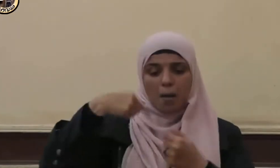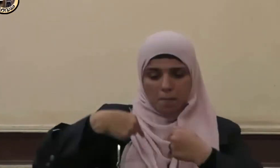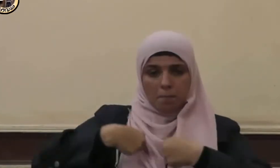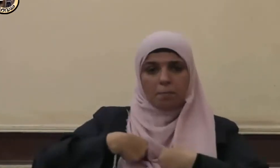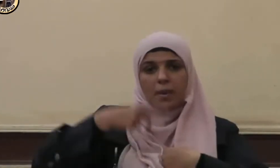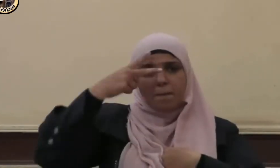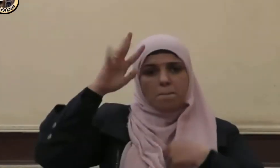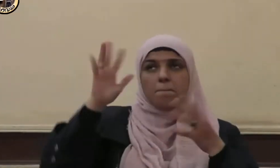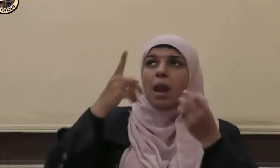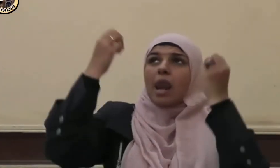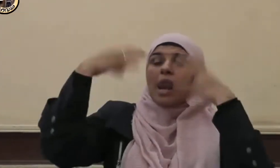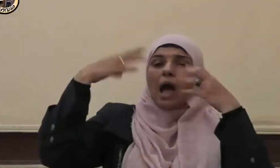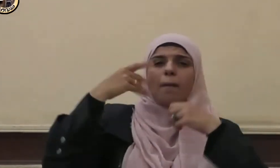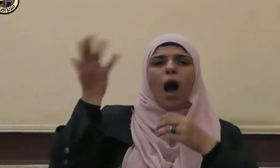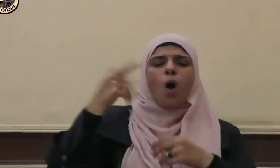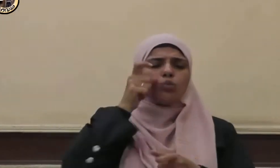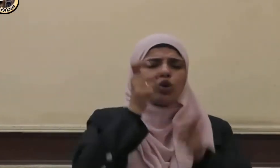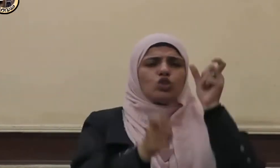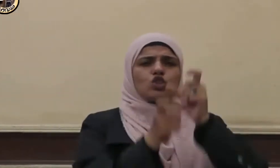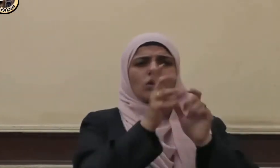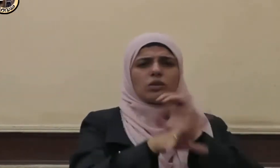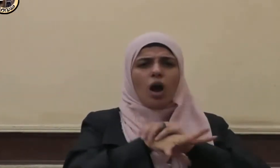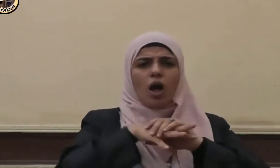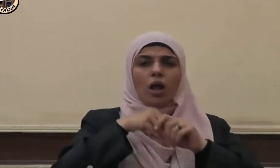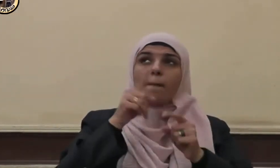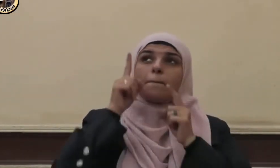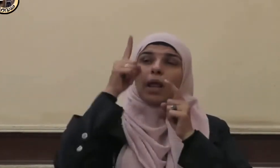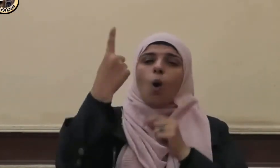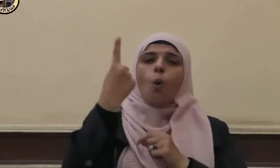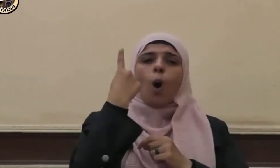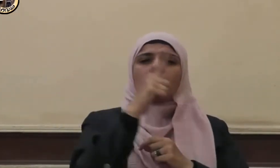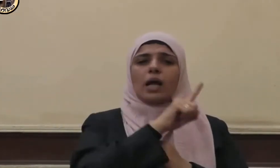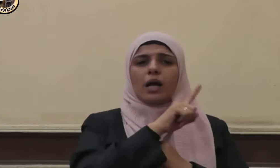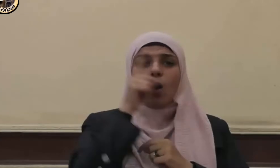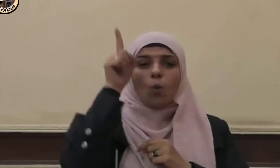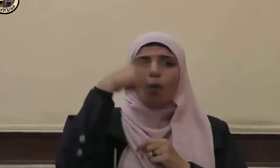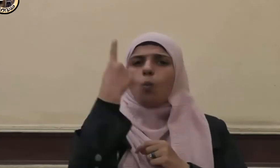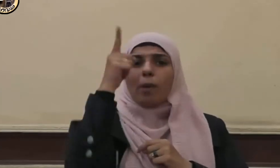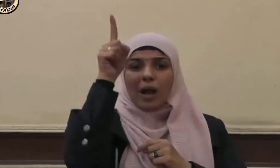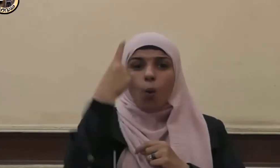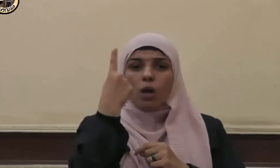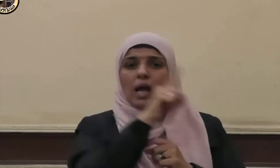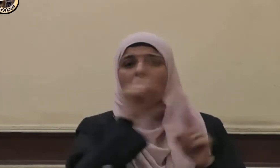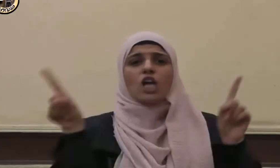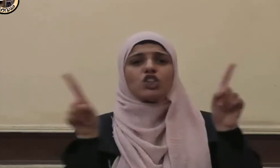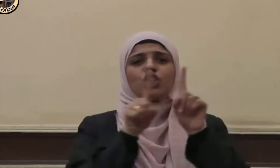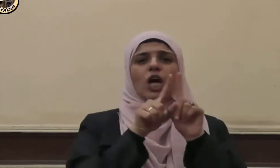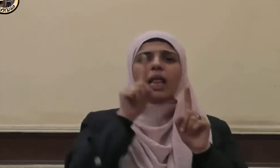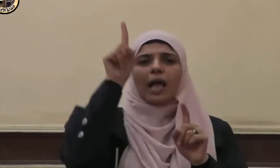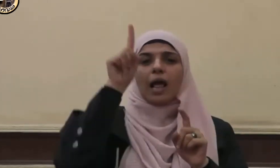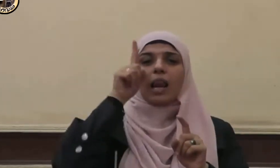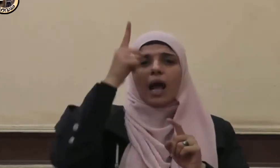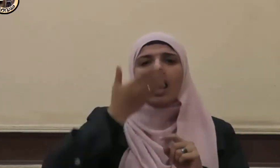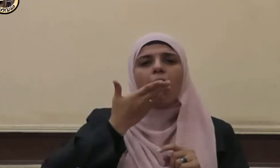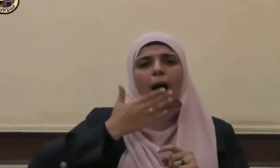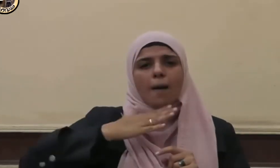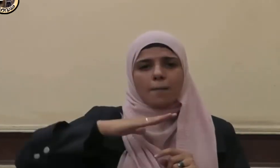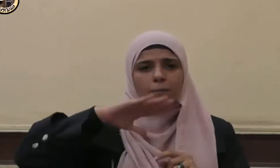بأحد من خلقك فمنك وحدك لا شريك لك الحمد ولك